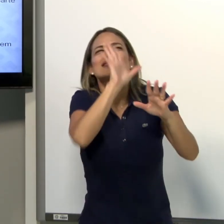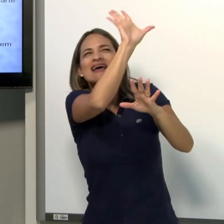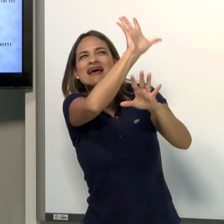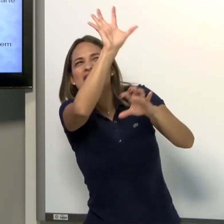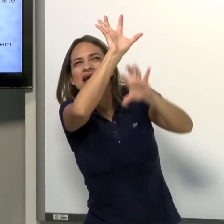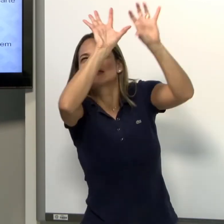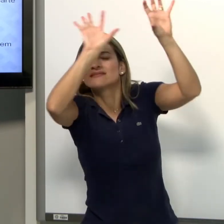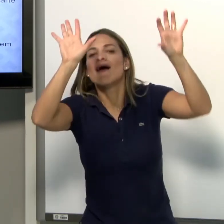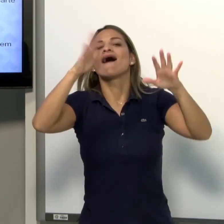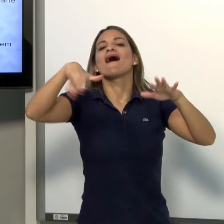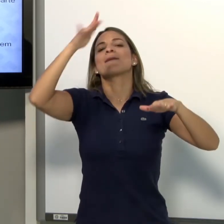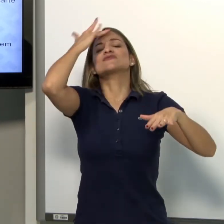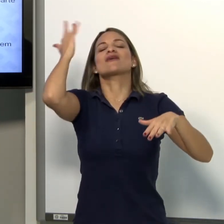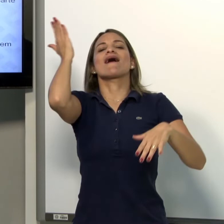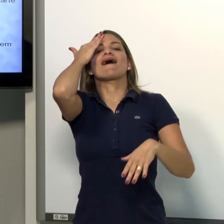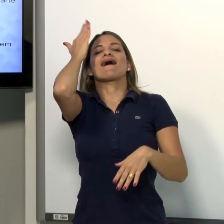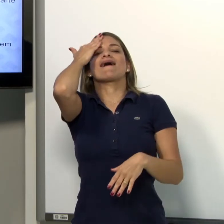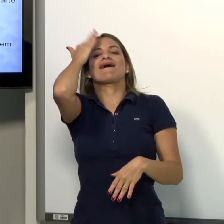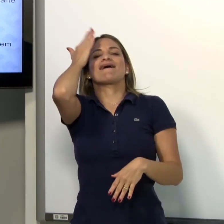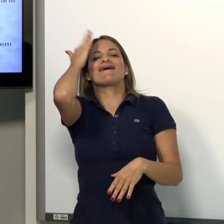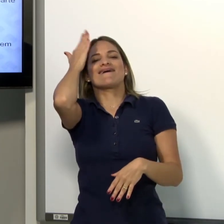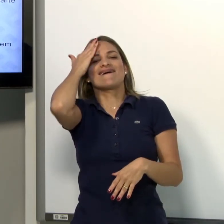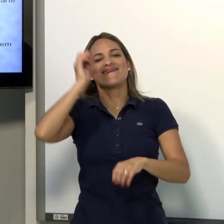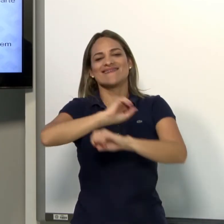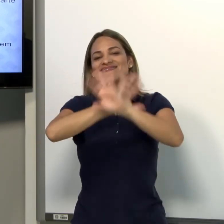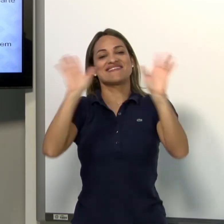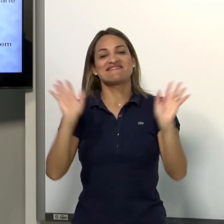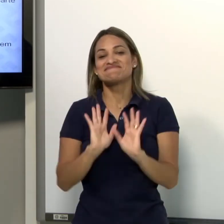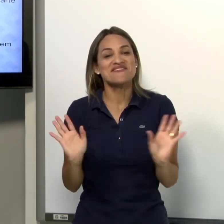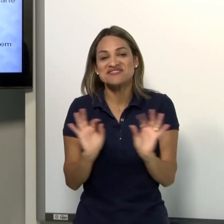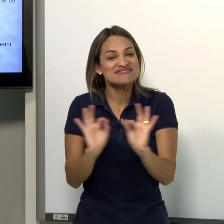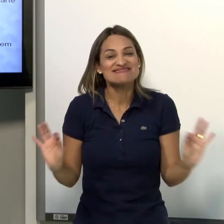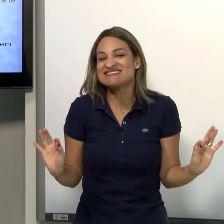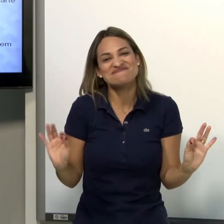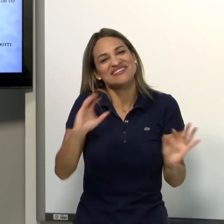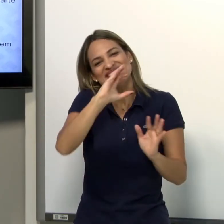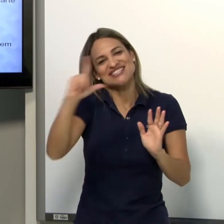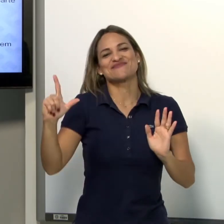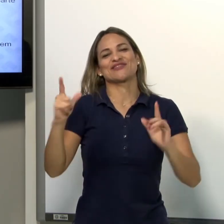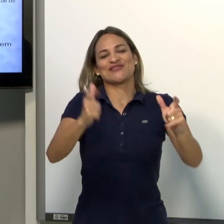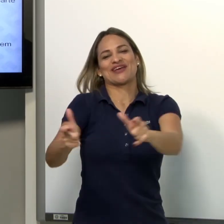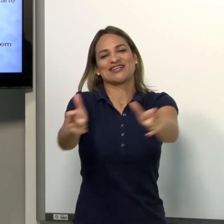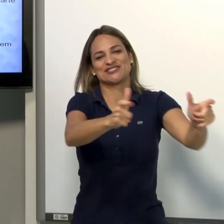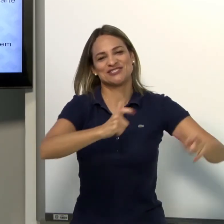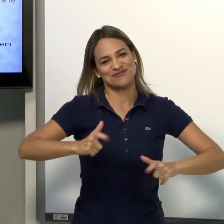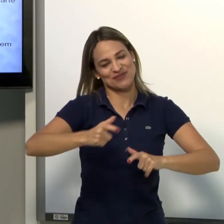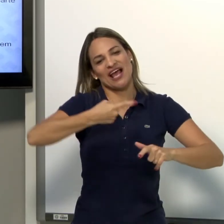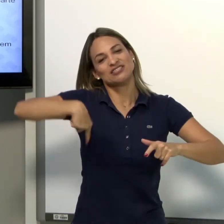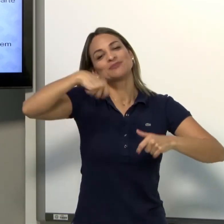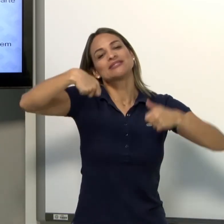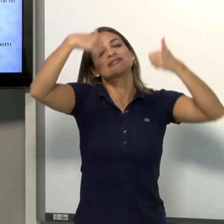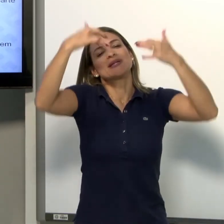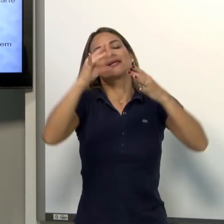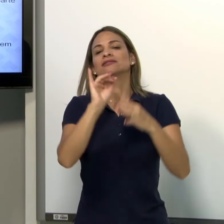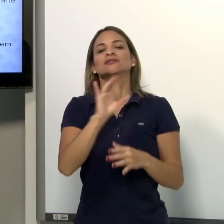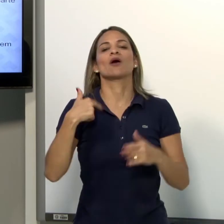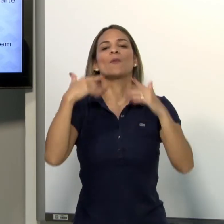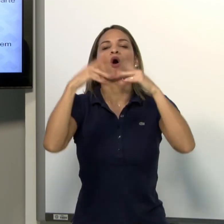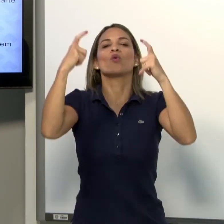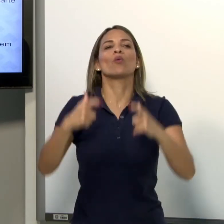próxima ao supermercado. É ao lado de um supermercado. Então, se eu detalho todo o supermercado, fica fácil de entender. Eu uso o classificador e fica fácil de entender.